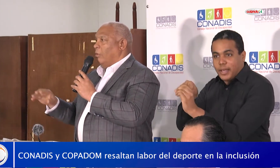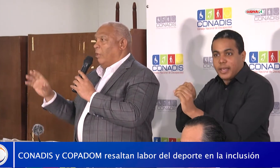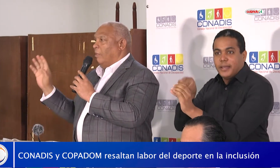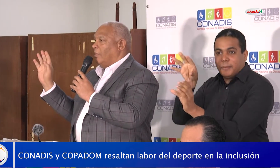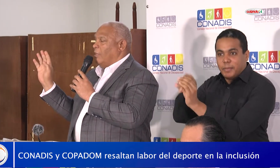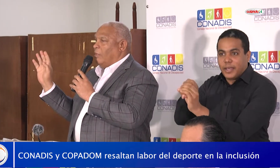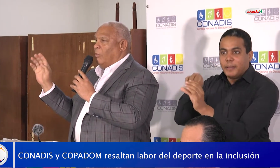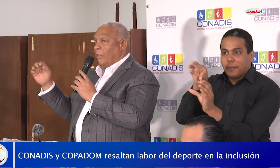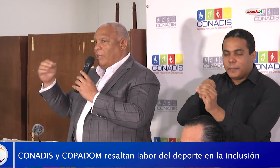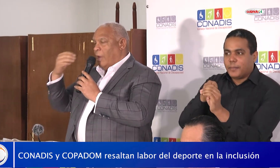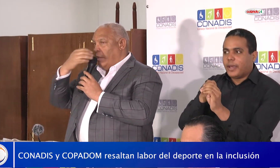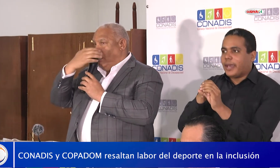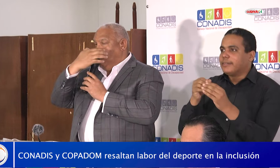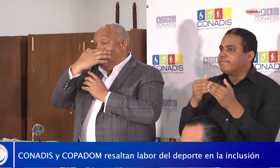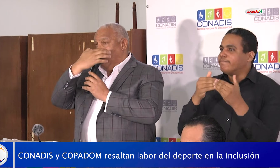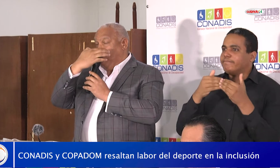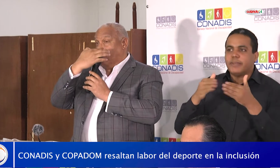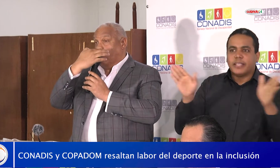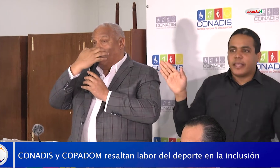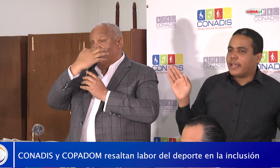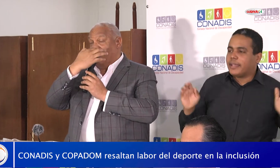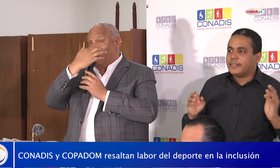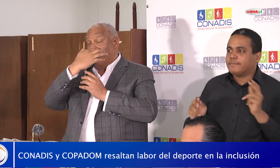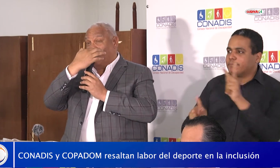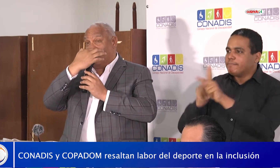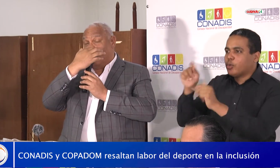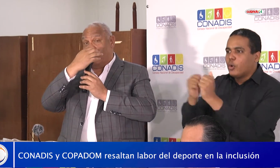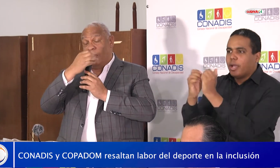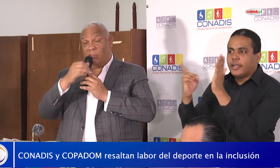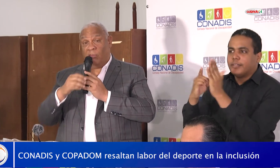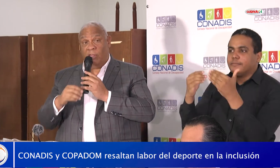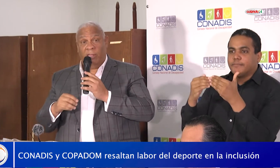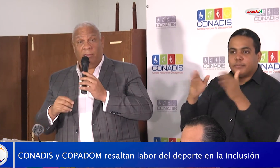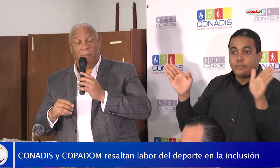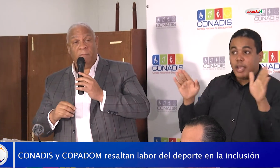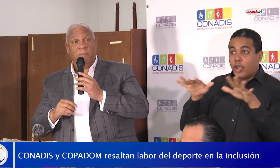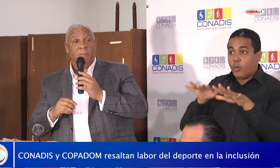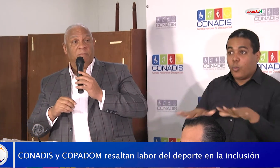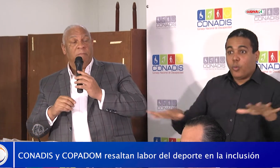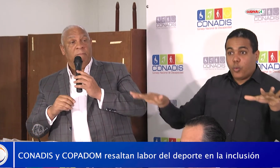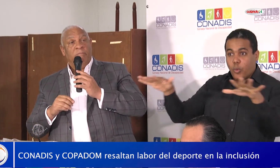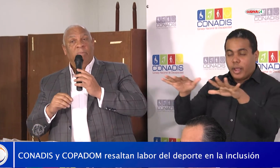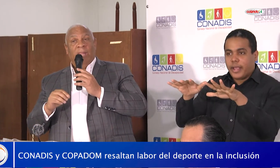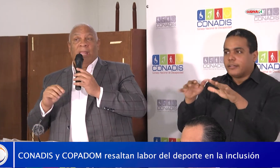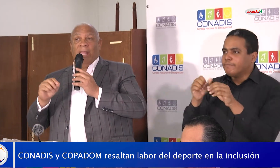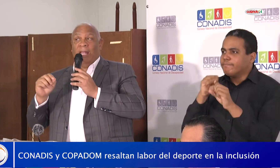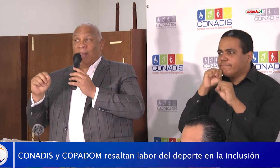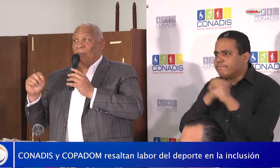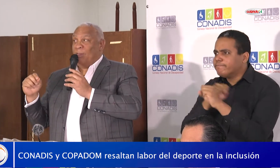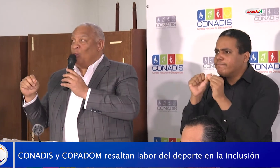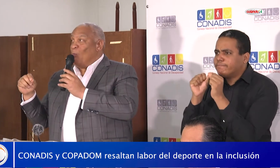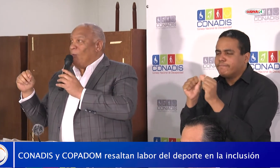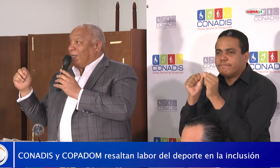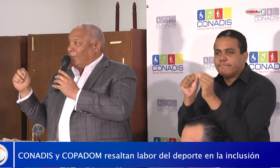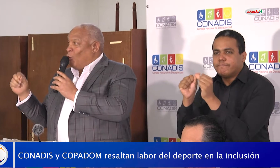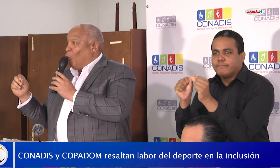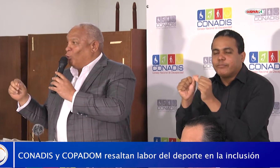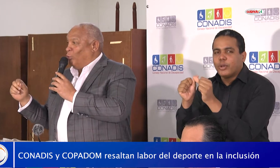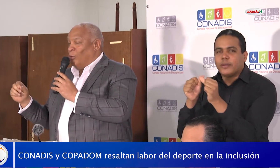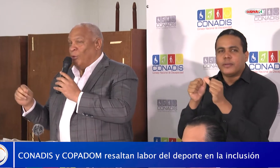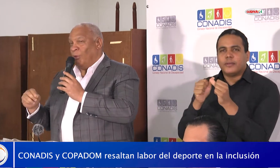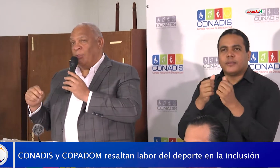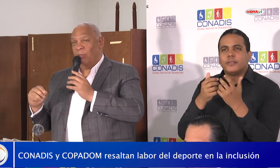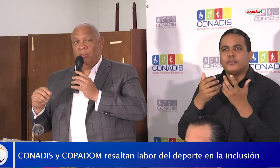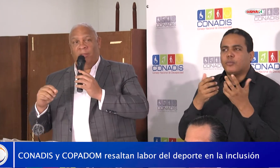en sentido general de las personas con discapacidad en la sociedad, el camino más